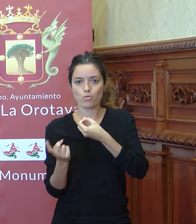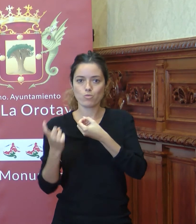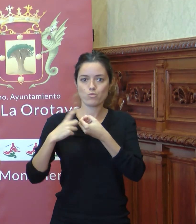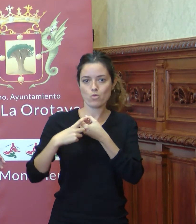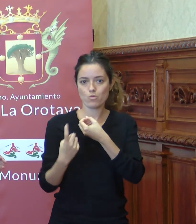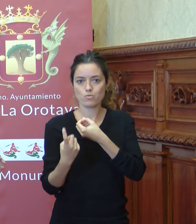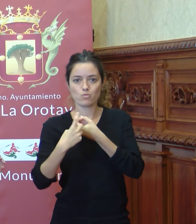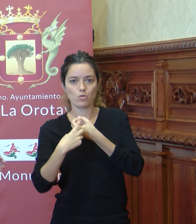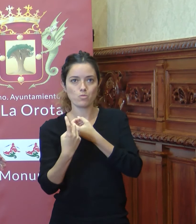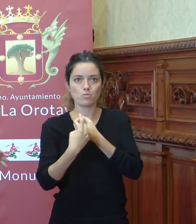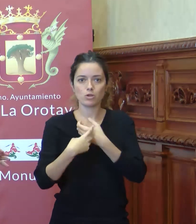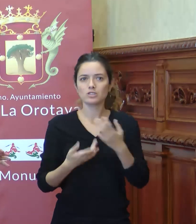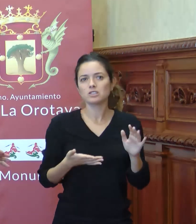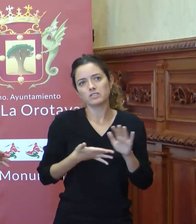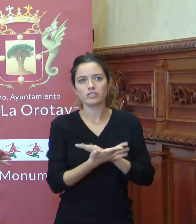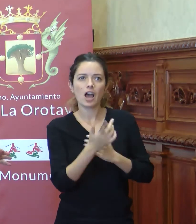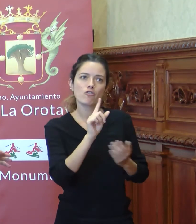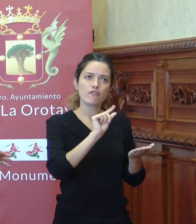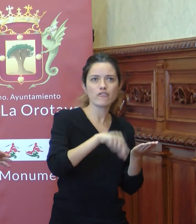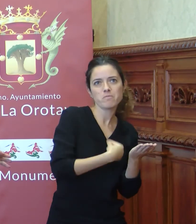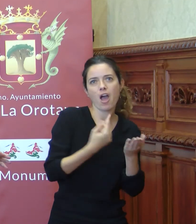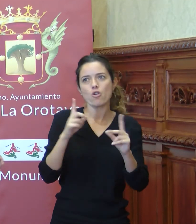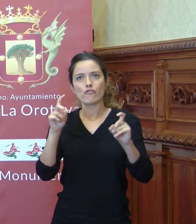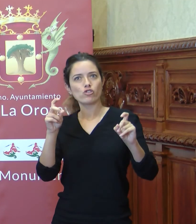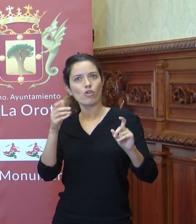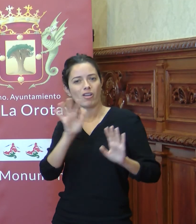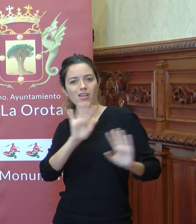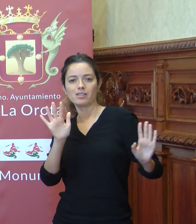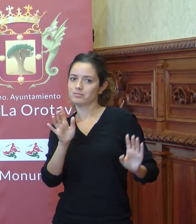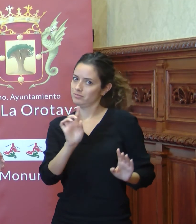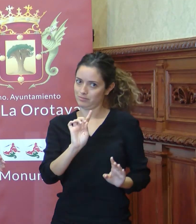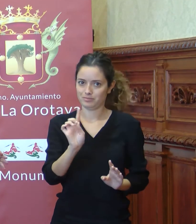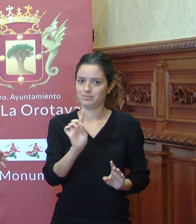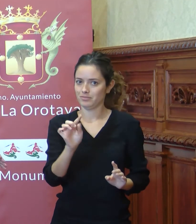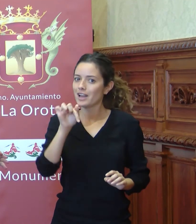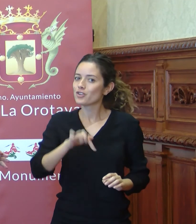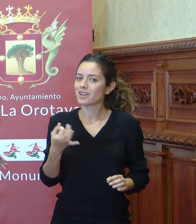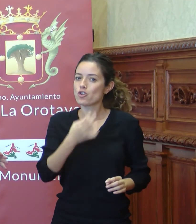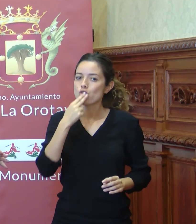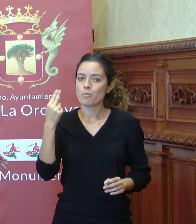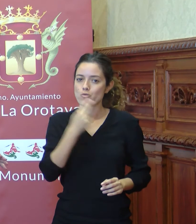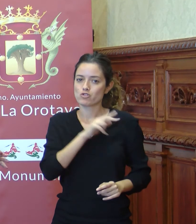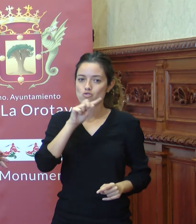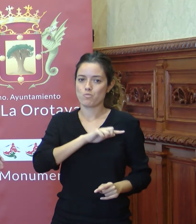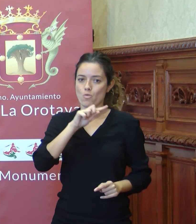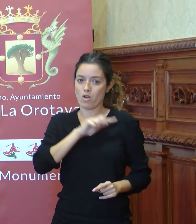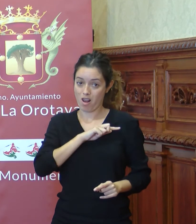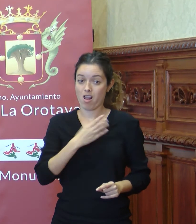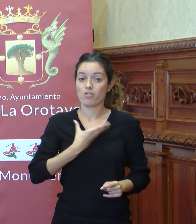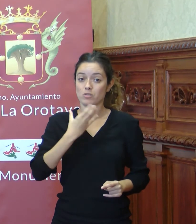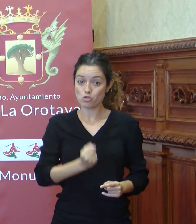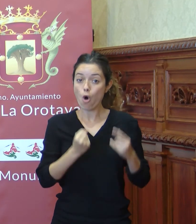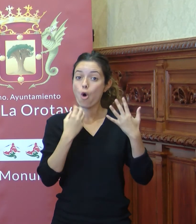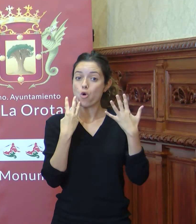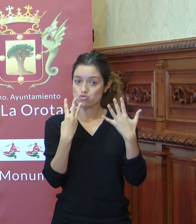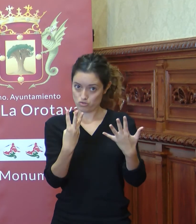Algo más que una firma y algo más que una foto que es lo que estamos hoy haciendo. Esto es un compromiso moral y ético de ocho ayuntamientos